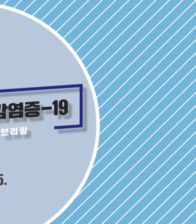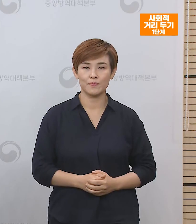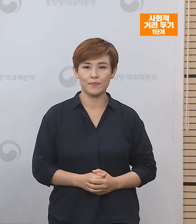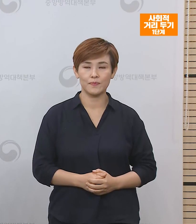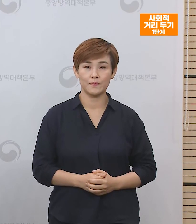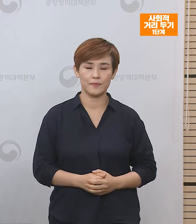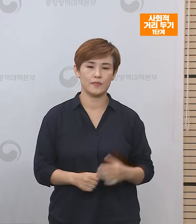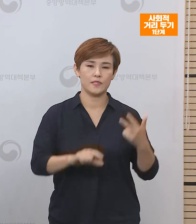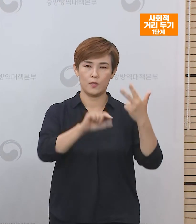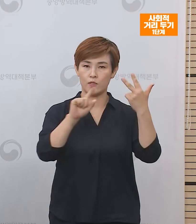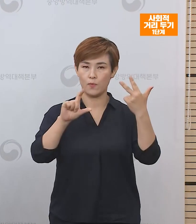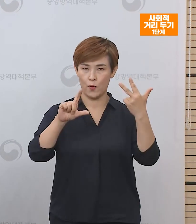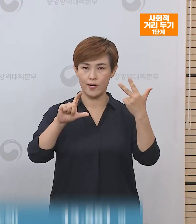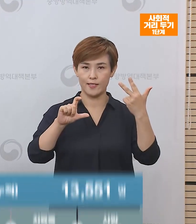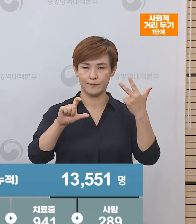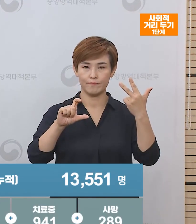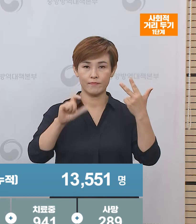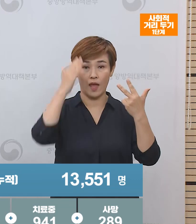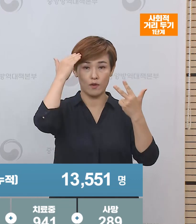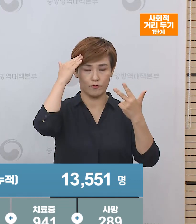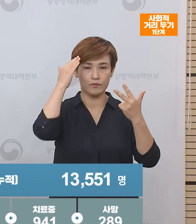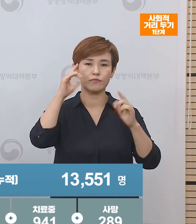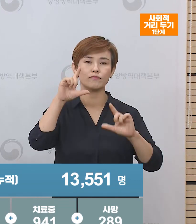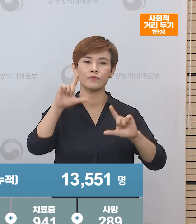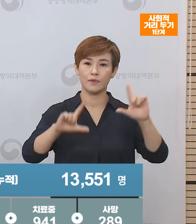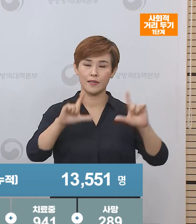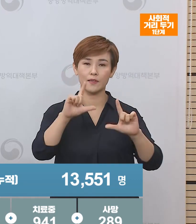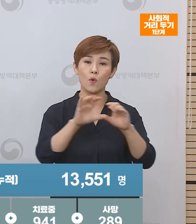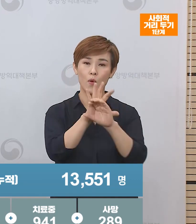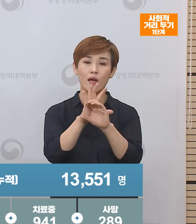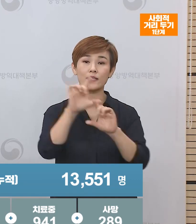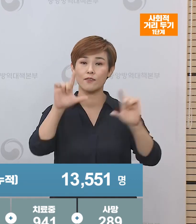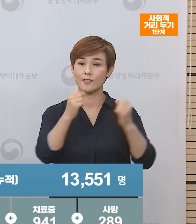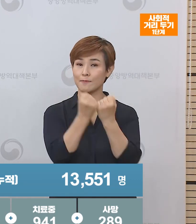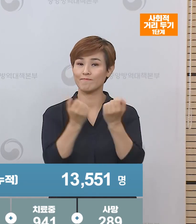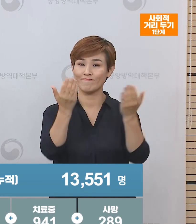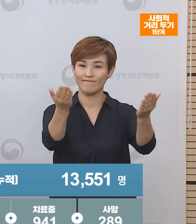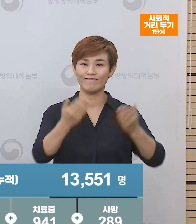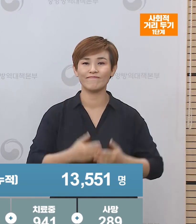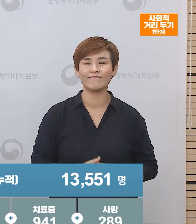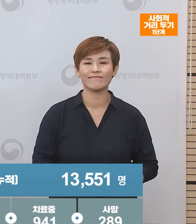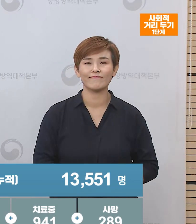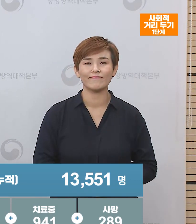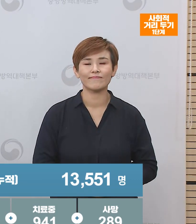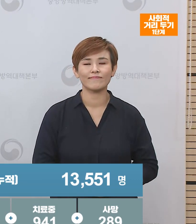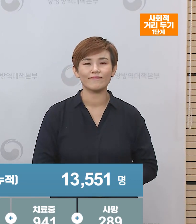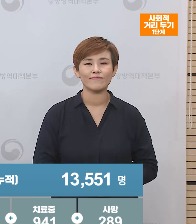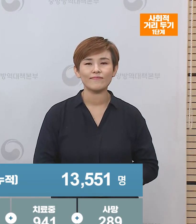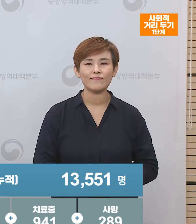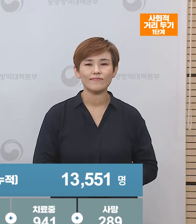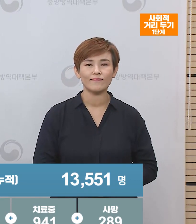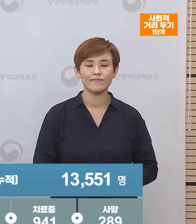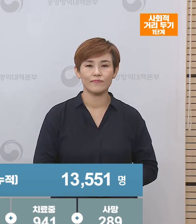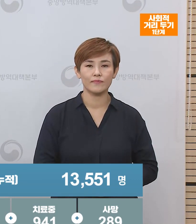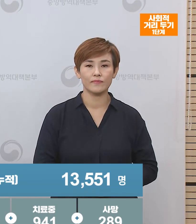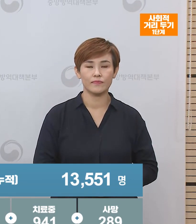7월 15일 코로나 바이러스 감염증 1구 국내 발생 현황을 말씀드리겠습니다.